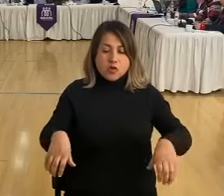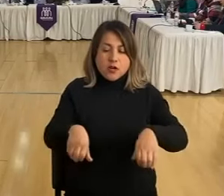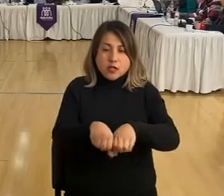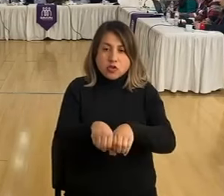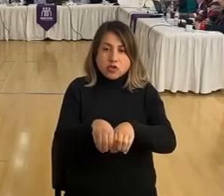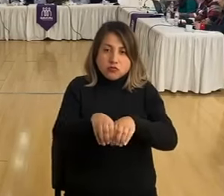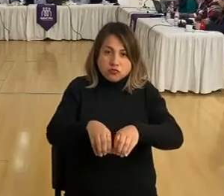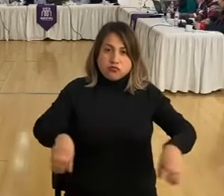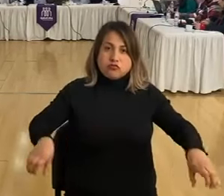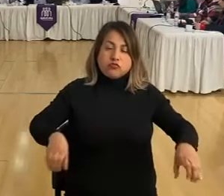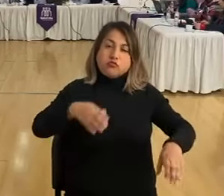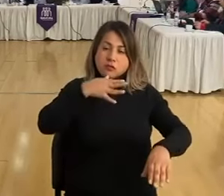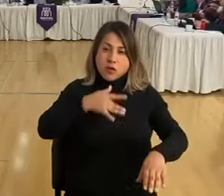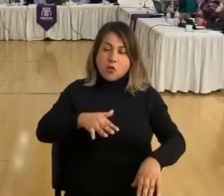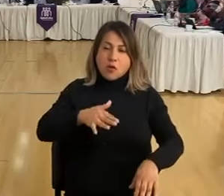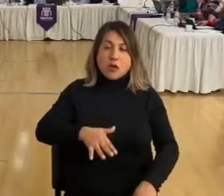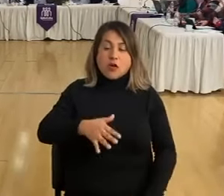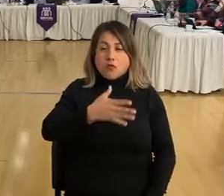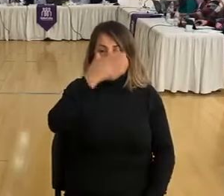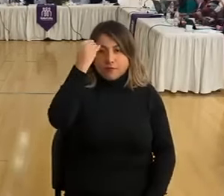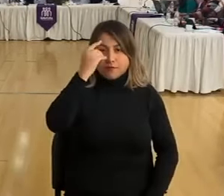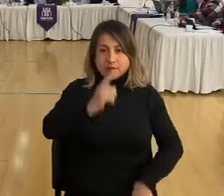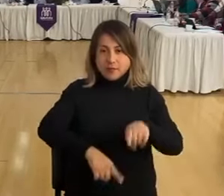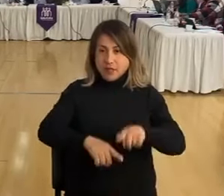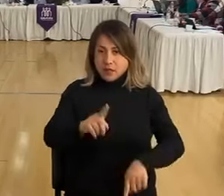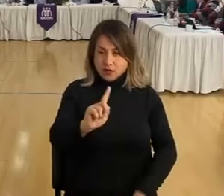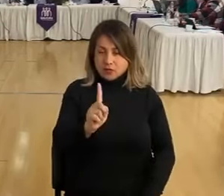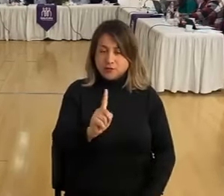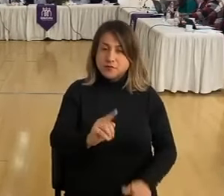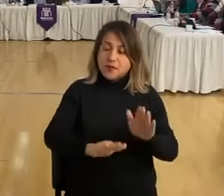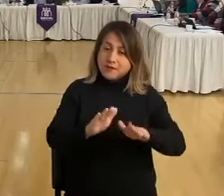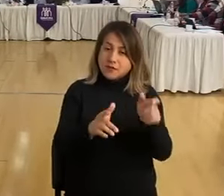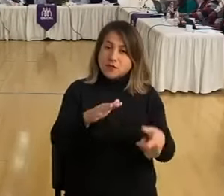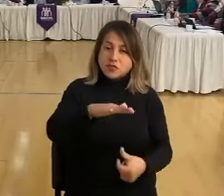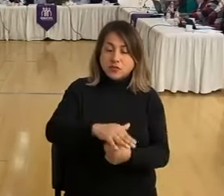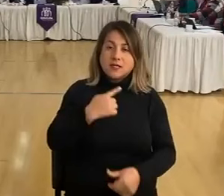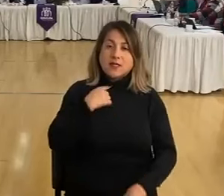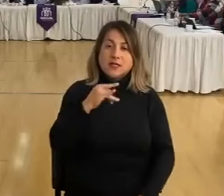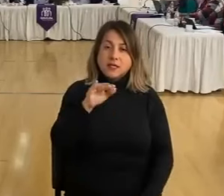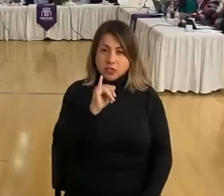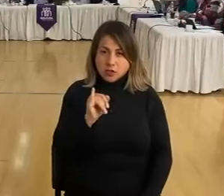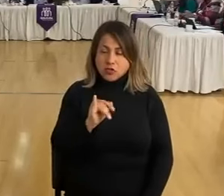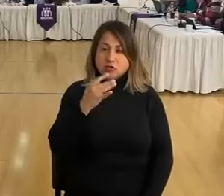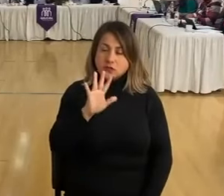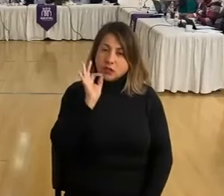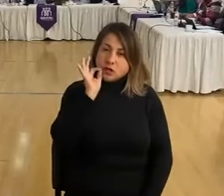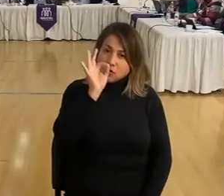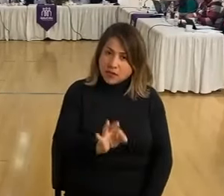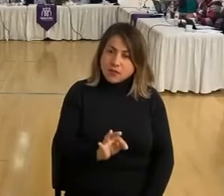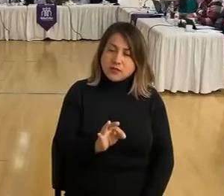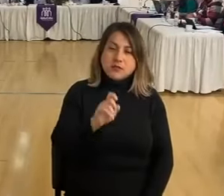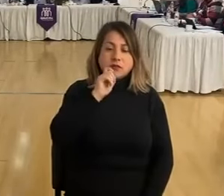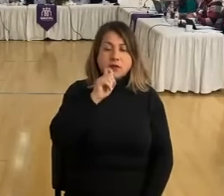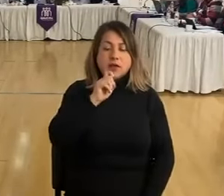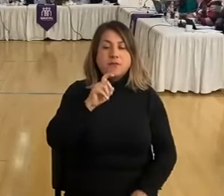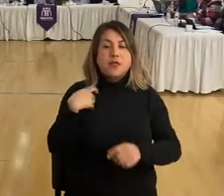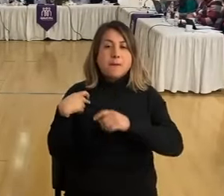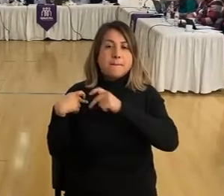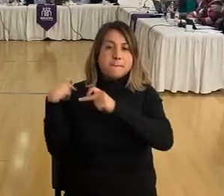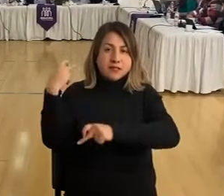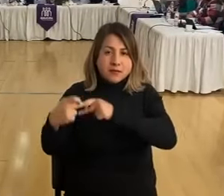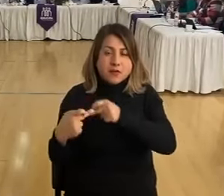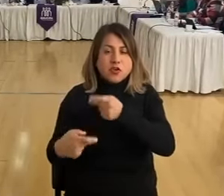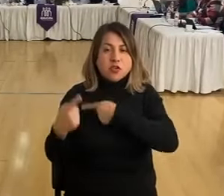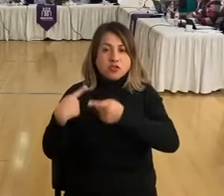Porque no hay que olvidar que estas tierras, y muchas veces el concejal Quirón lo ha nombrado, hablando del patrimonio, de la